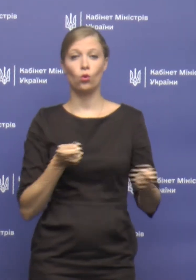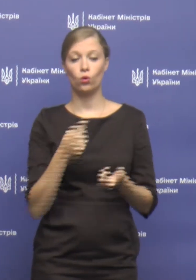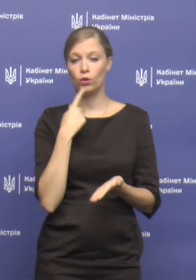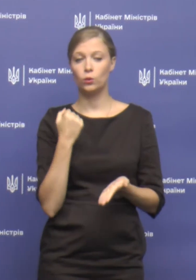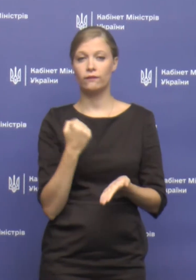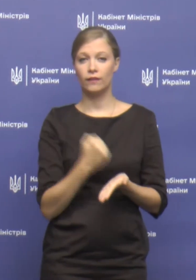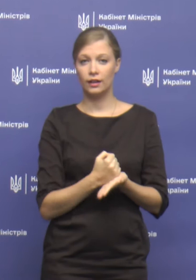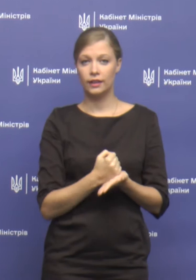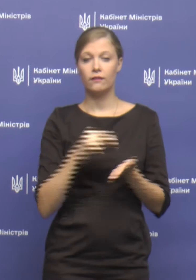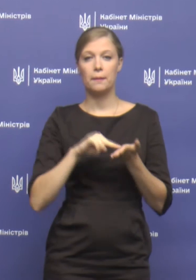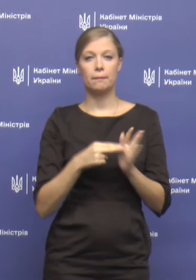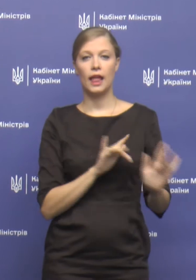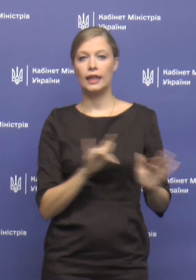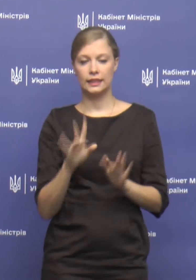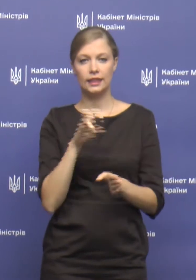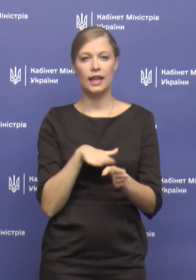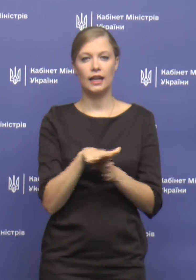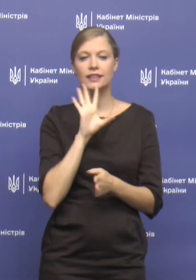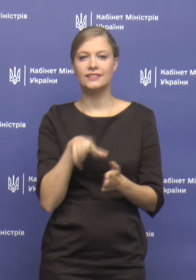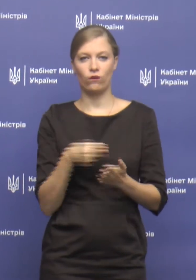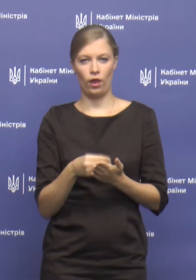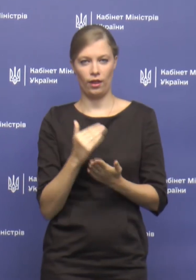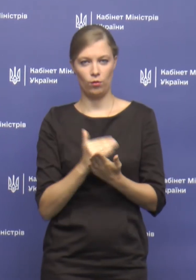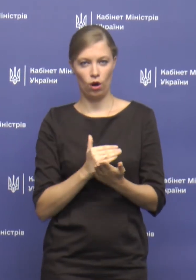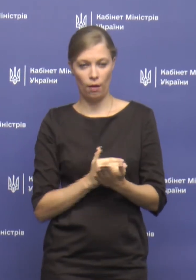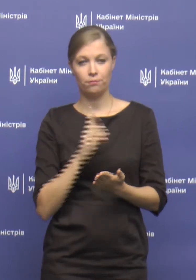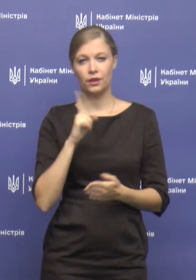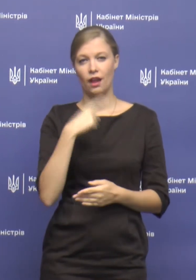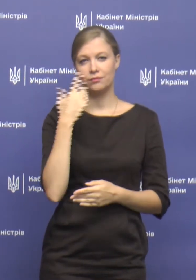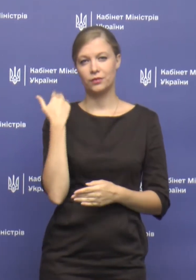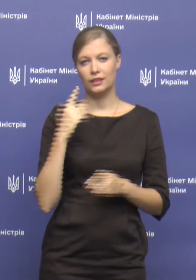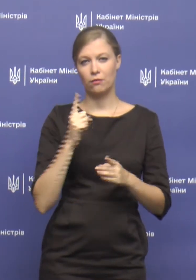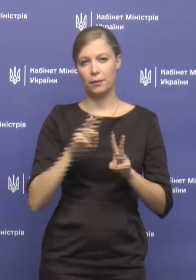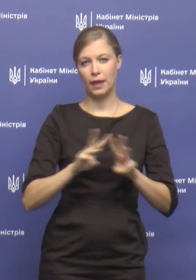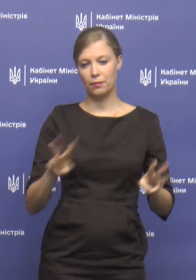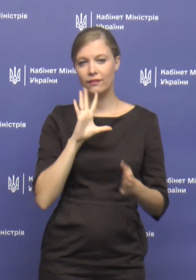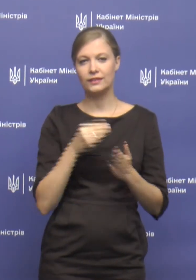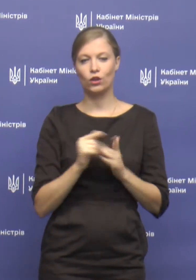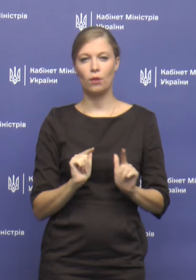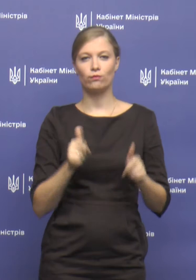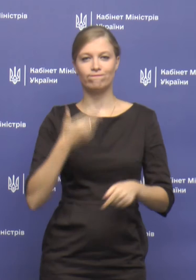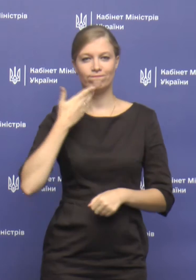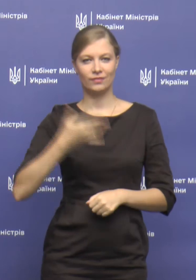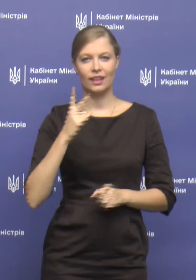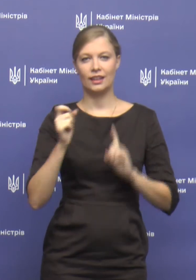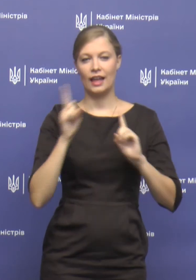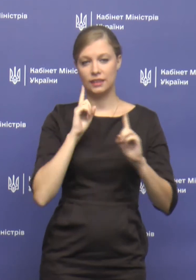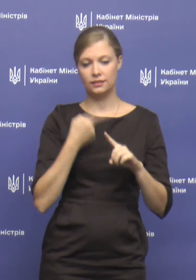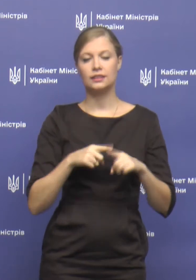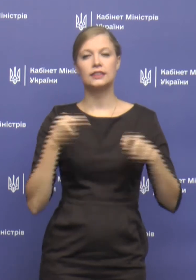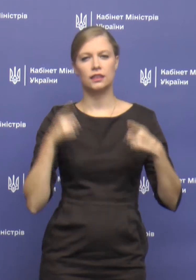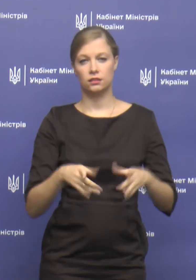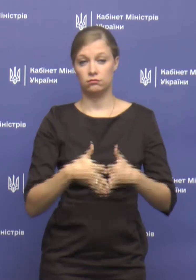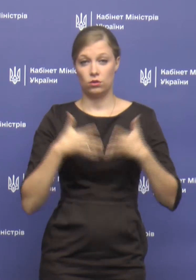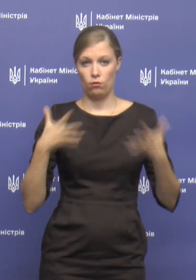ухвалив план дій на реалізацію своєї програми. Як сказав прем'єр-міністр у своєму вступному слові на засідання, це дійсно